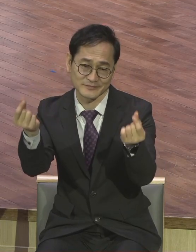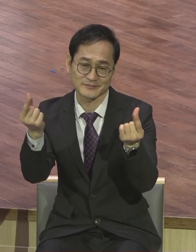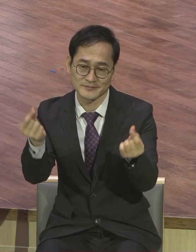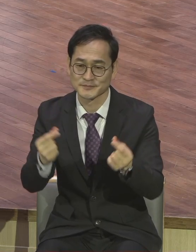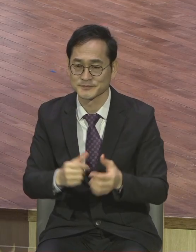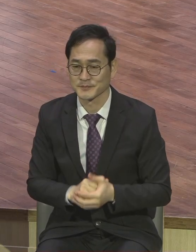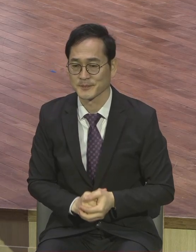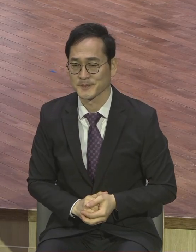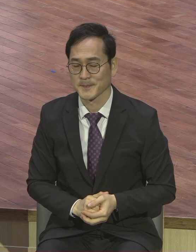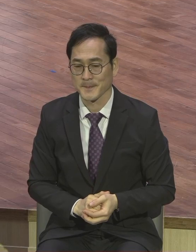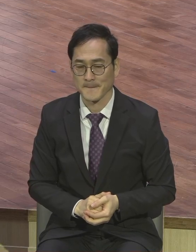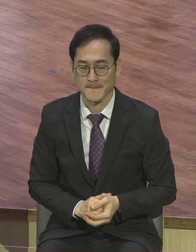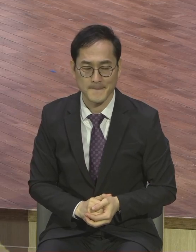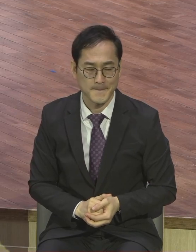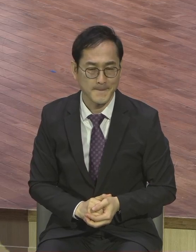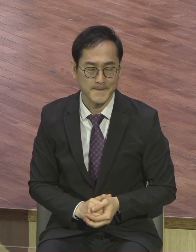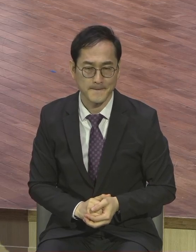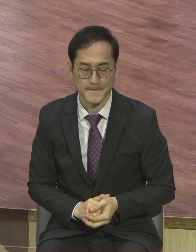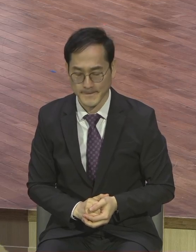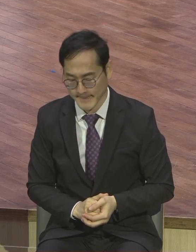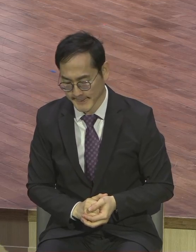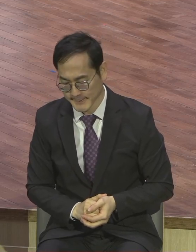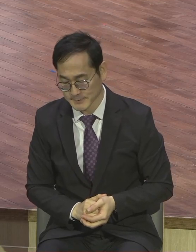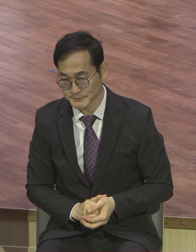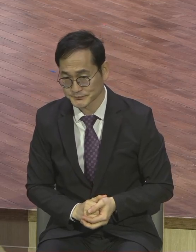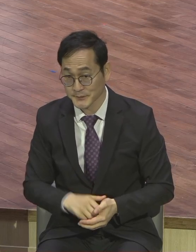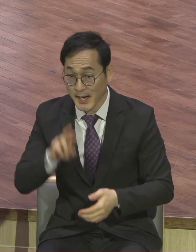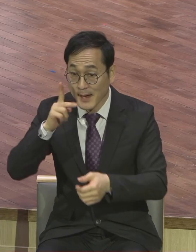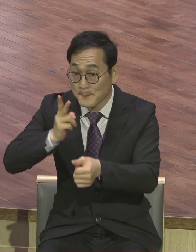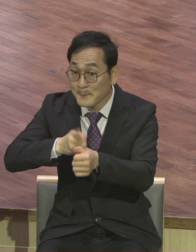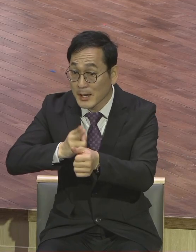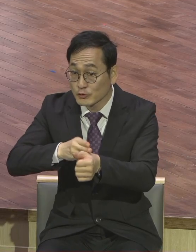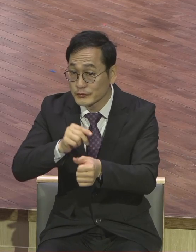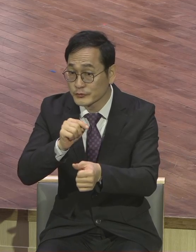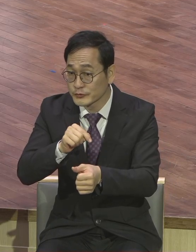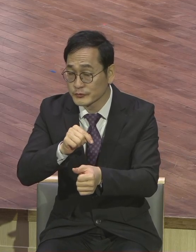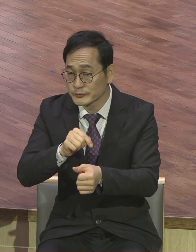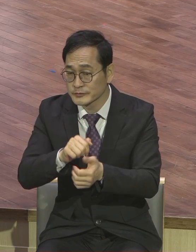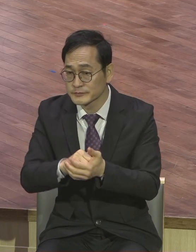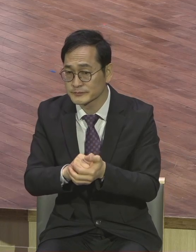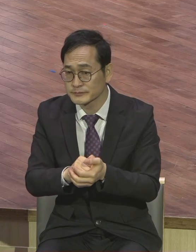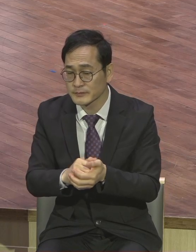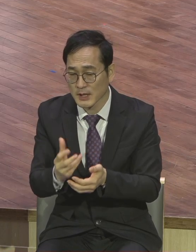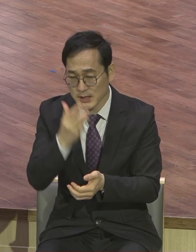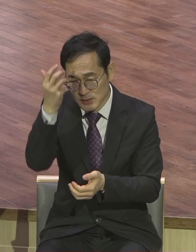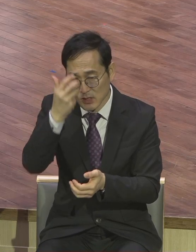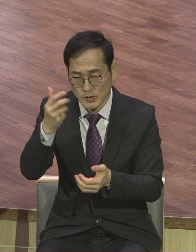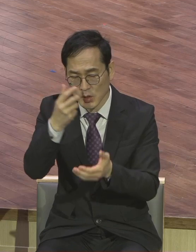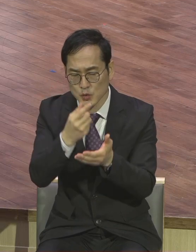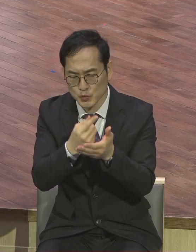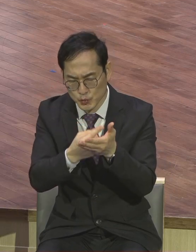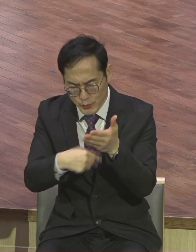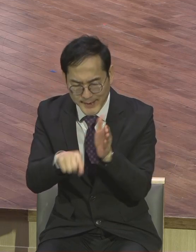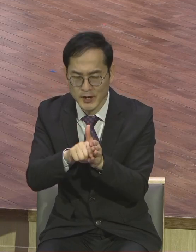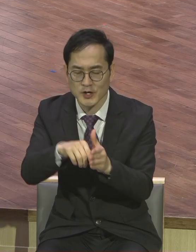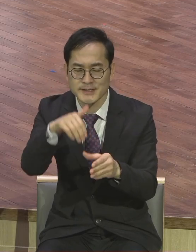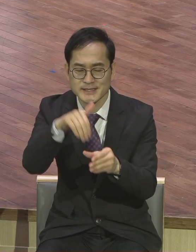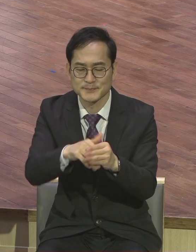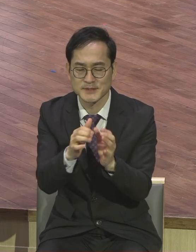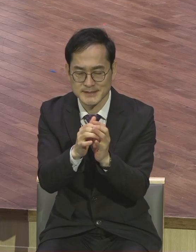있어요. 오늘 본문을 통해서 사도 바울은 우리가 성령을 위하여 심는 자가 돼야 된다.